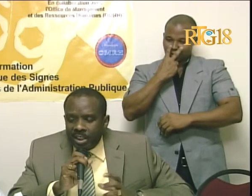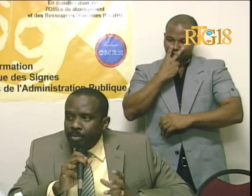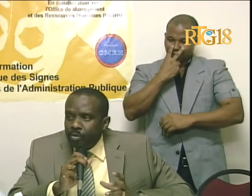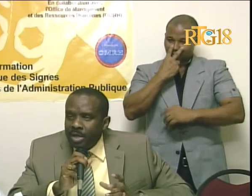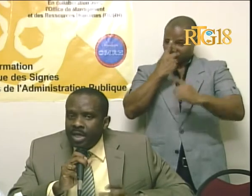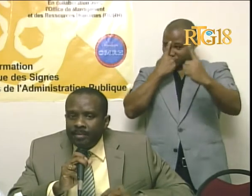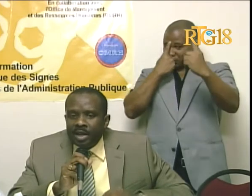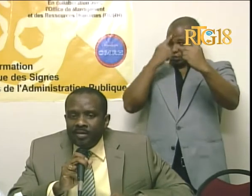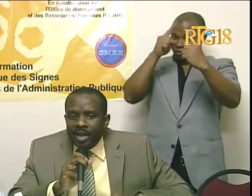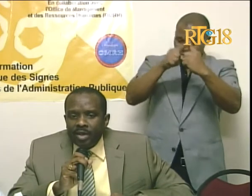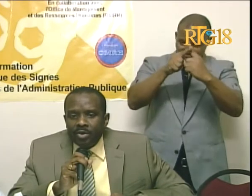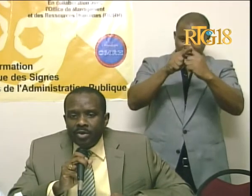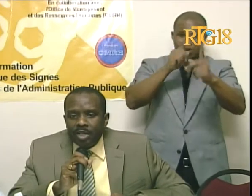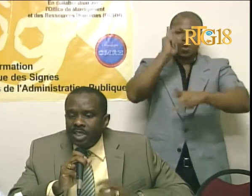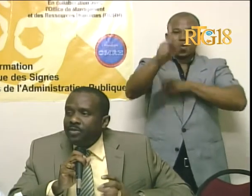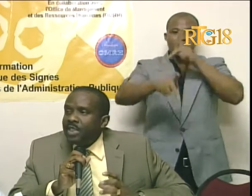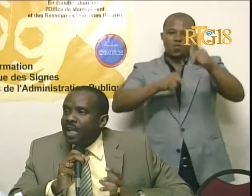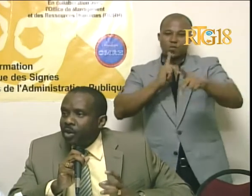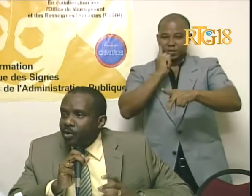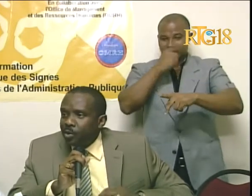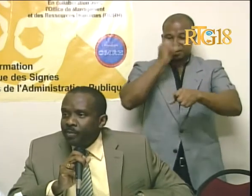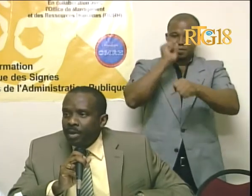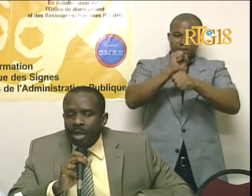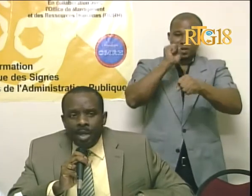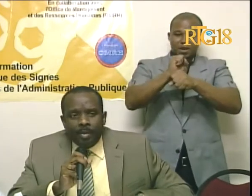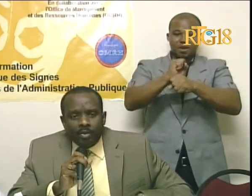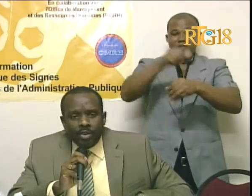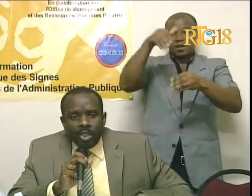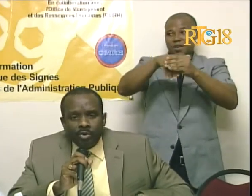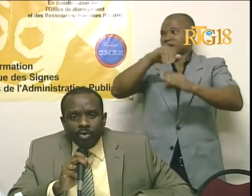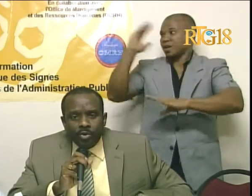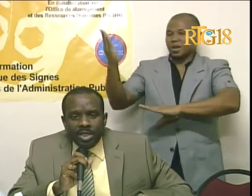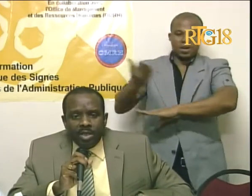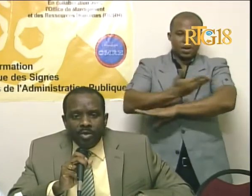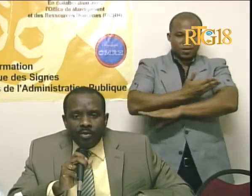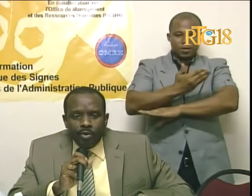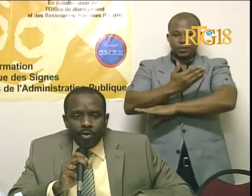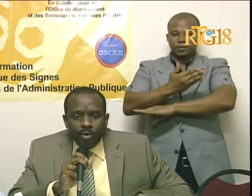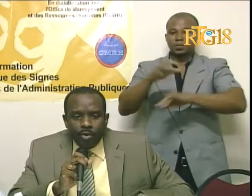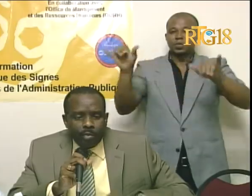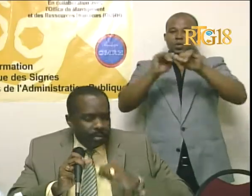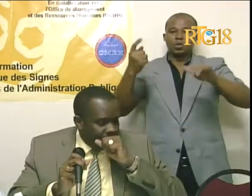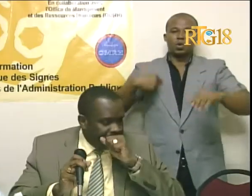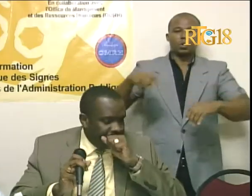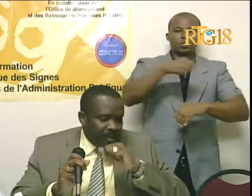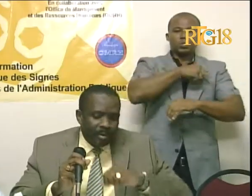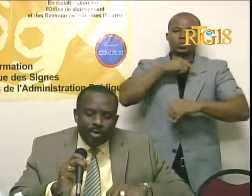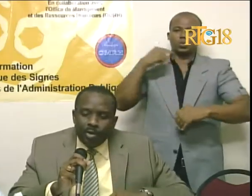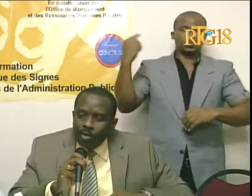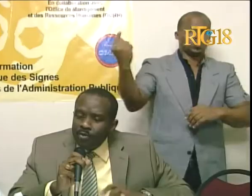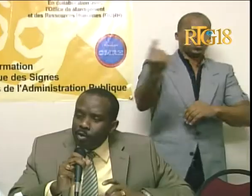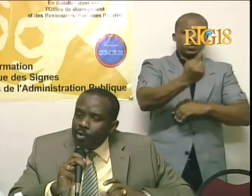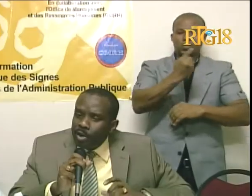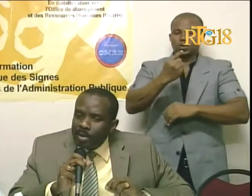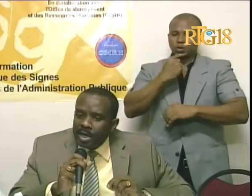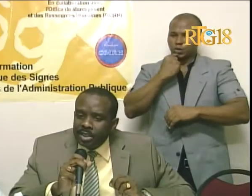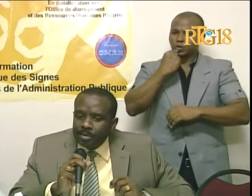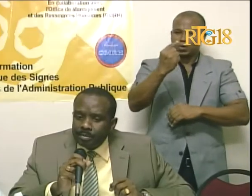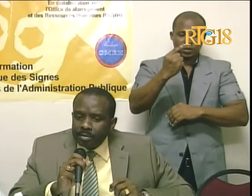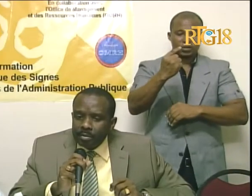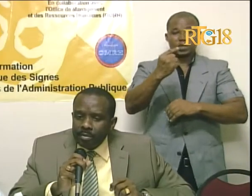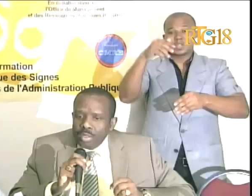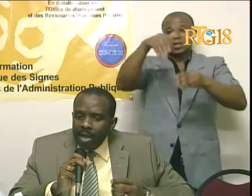a jan publik kap travay nan servis d'akey yo. Pas se jan nou toujou di lèo, nivou de, pardon, ou nivou de